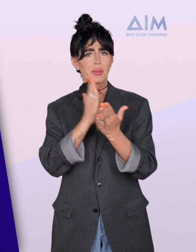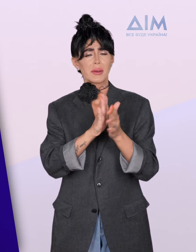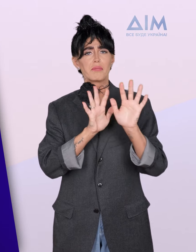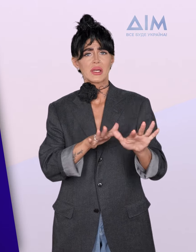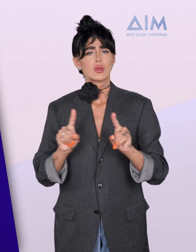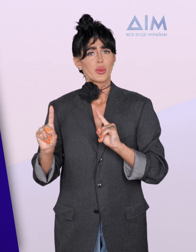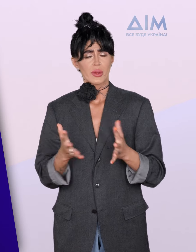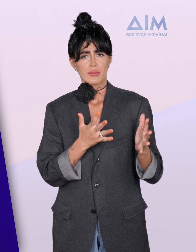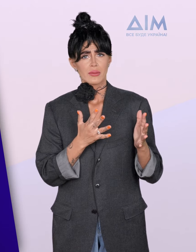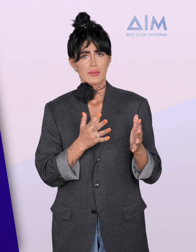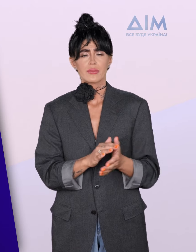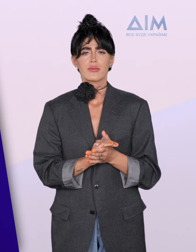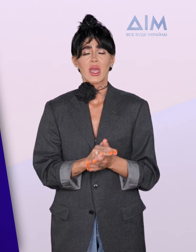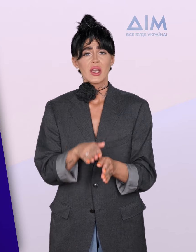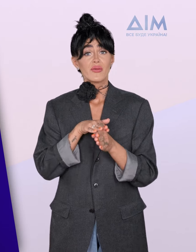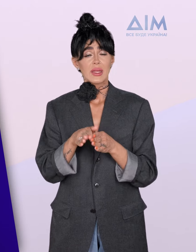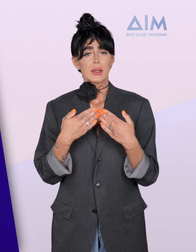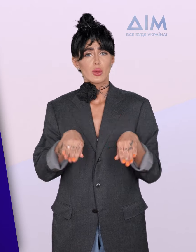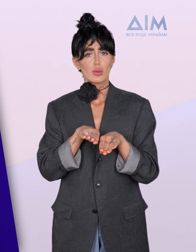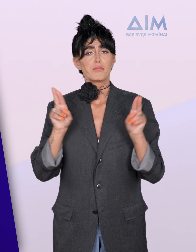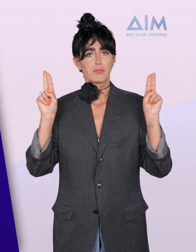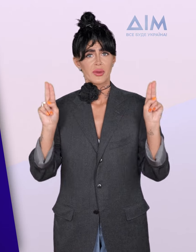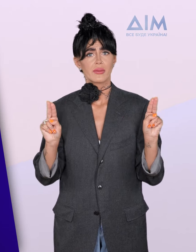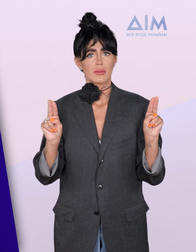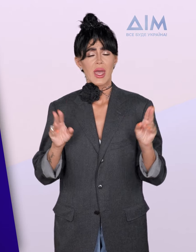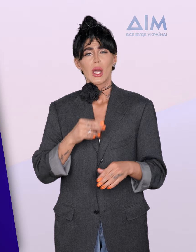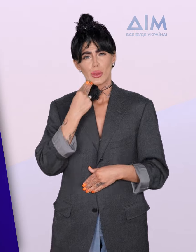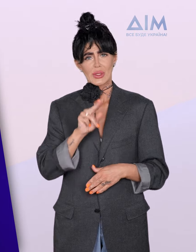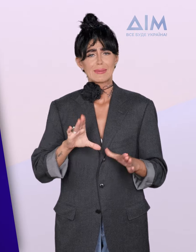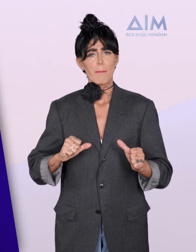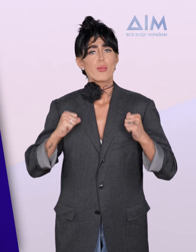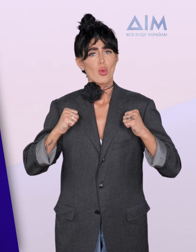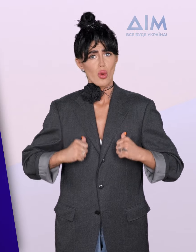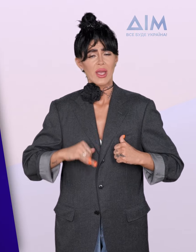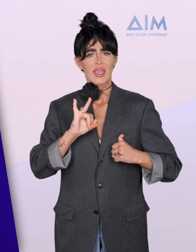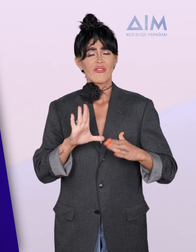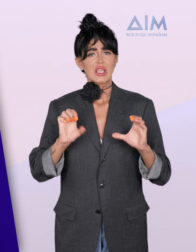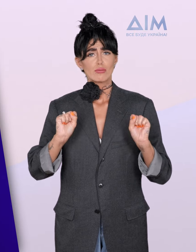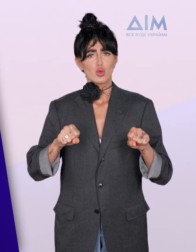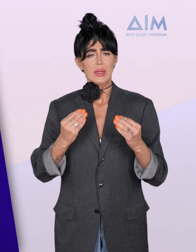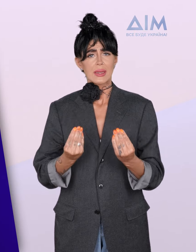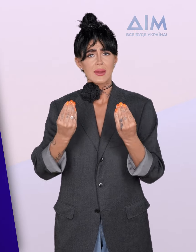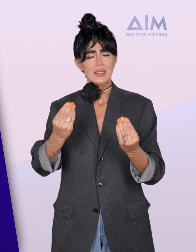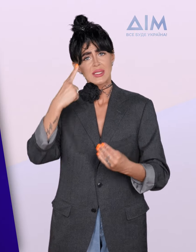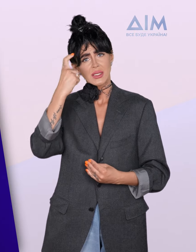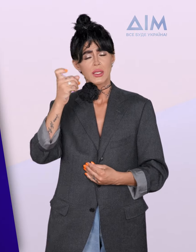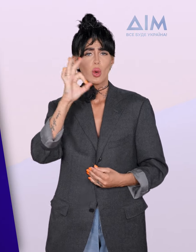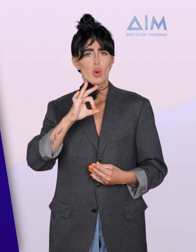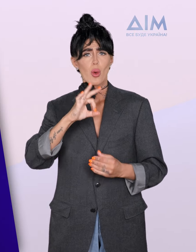Дотримуйтесь таких правил. Заспокойтеся та по можливості подайте сигнал про допомогу. Якщо